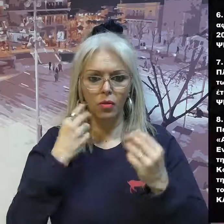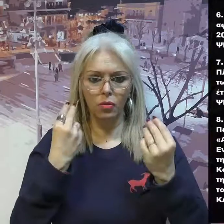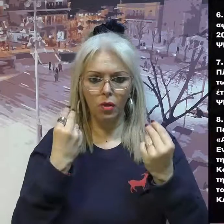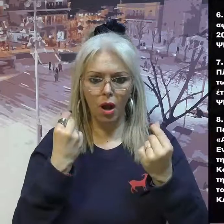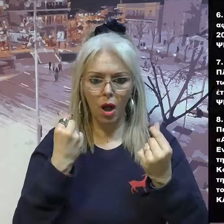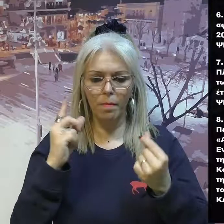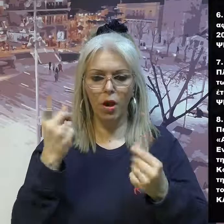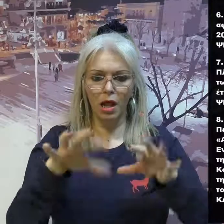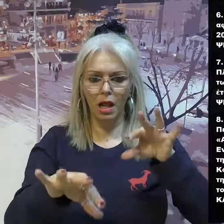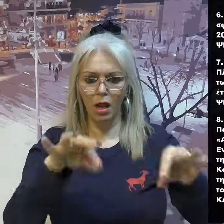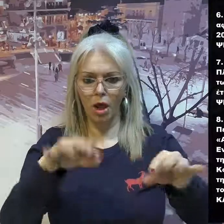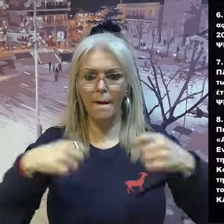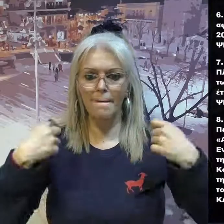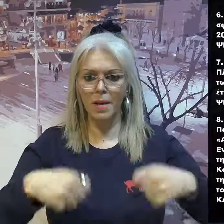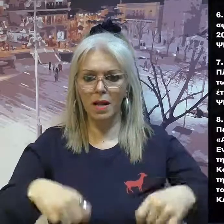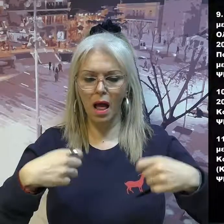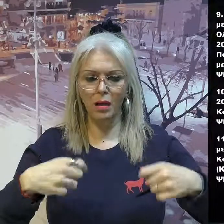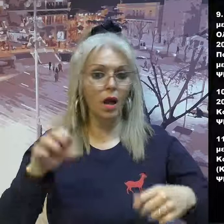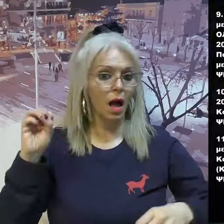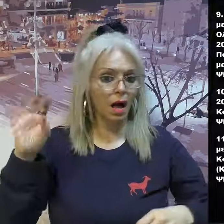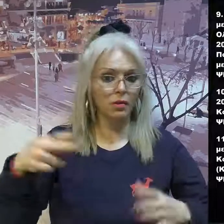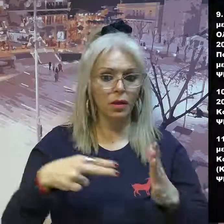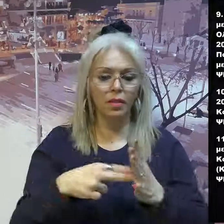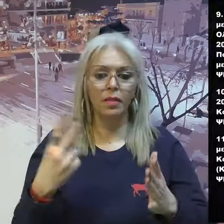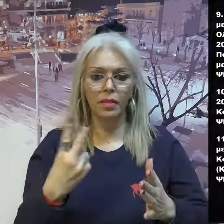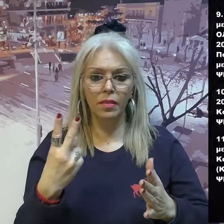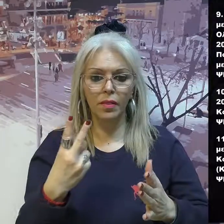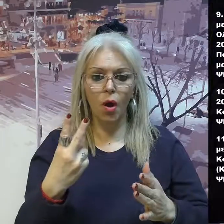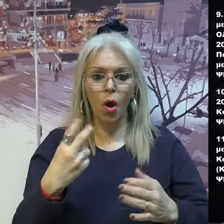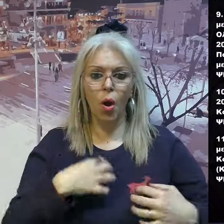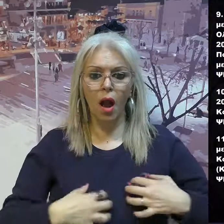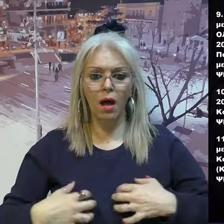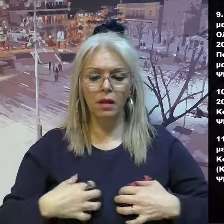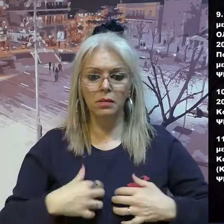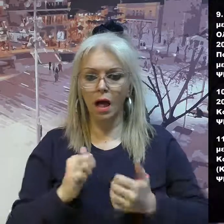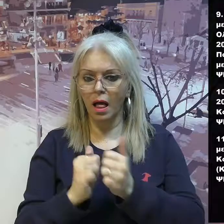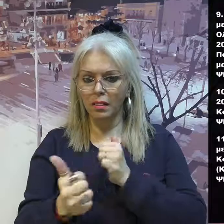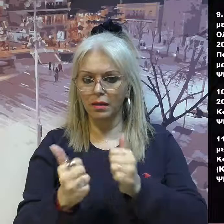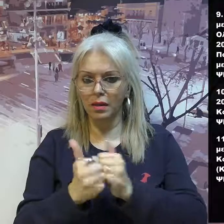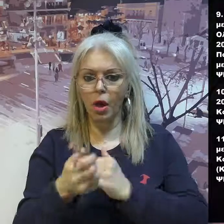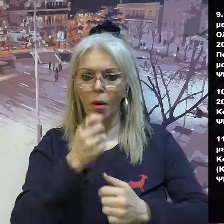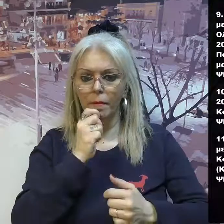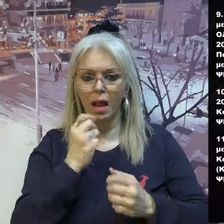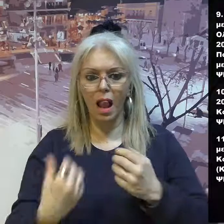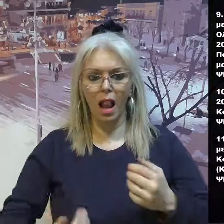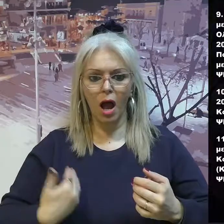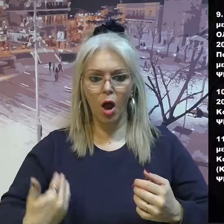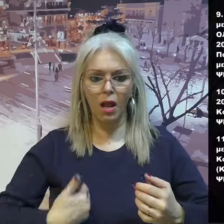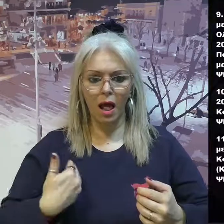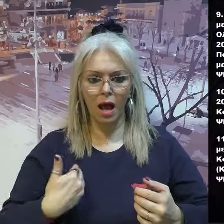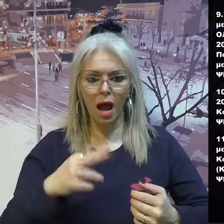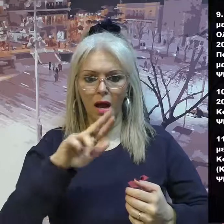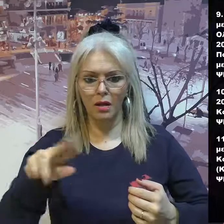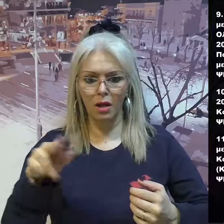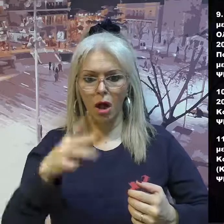Ψηφίστηκε θετικά κατά πλειοψηφία. 9. Έγκριση της με αριθμό 10 του 2022 απόφασης Διοικητικού